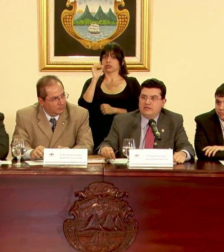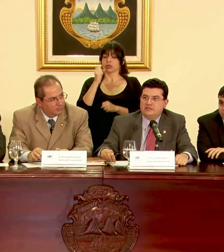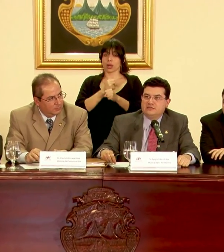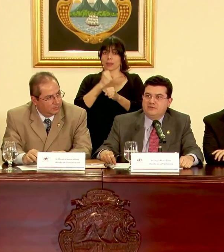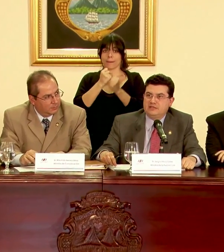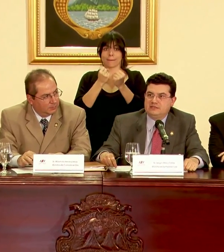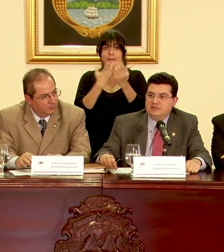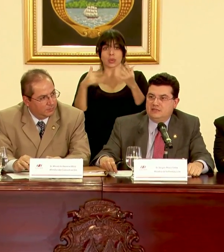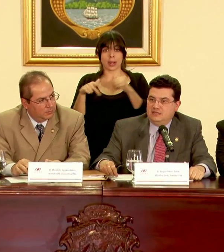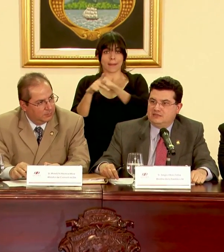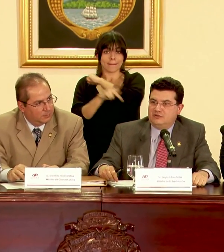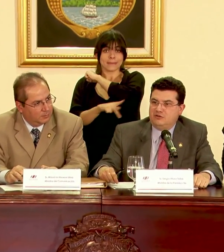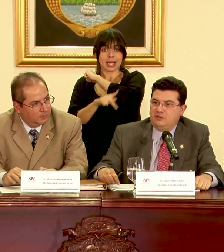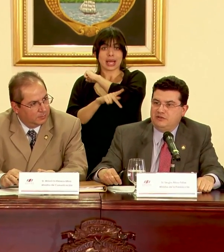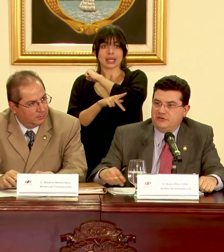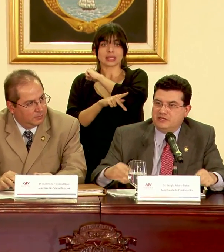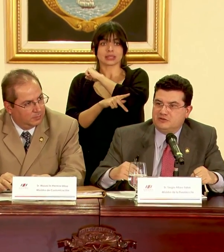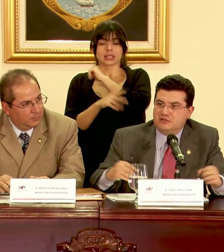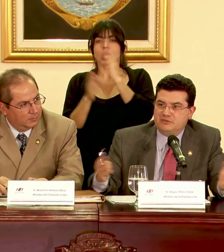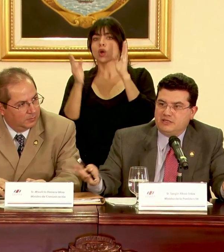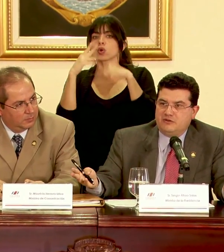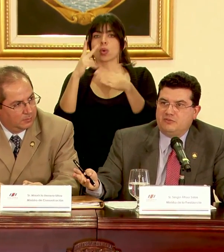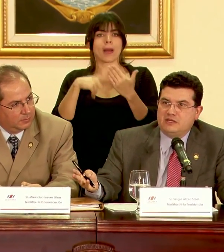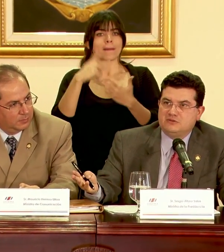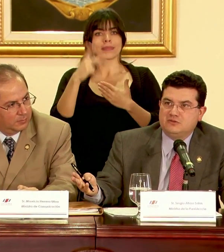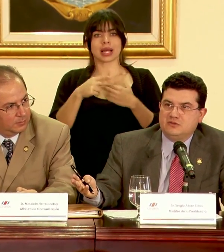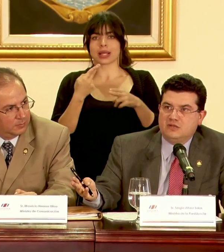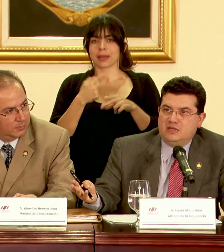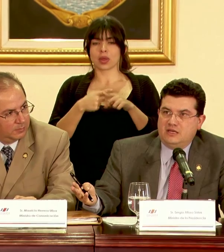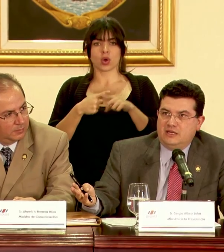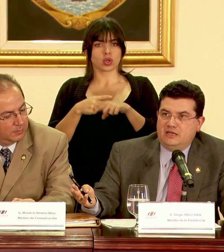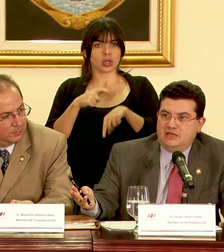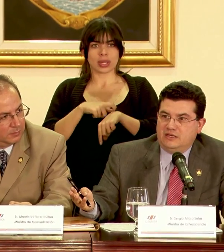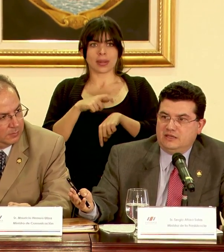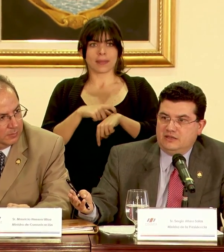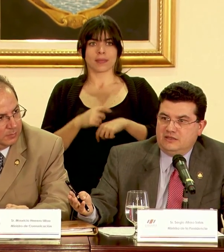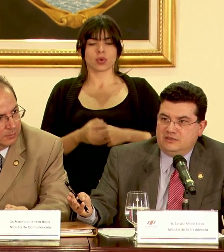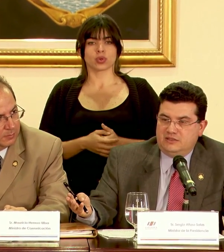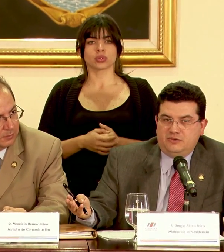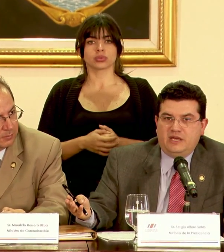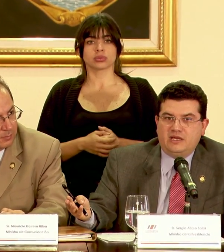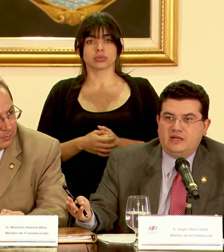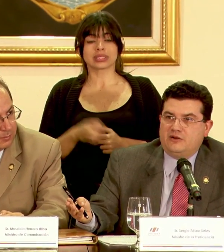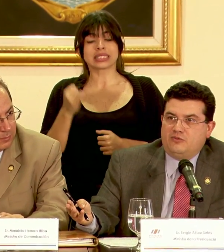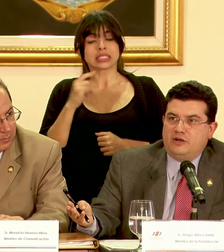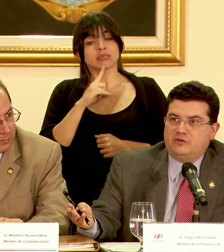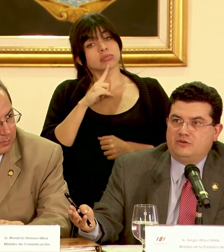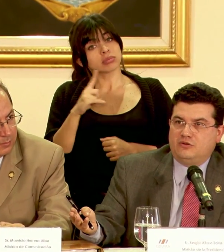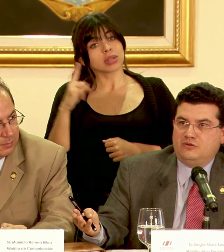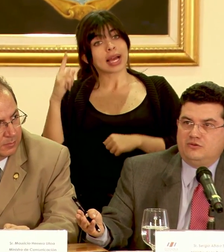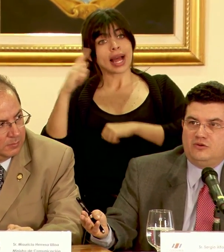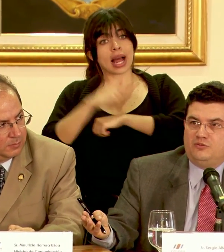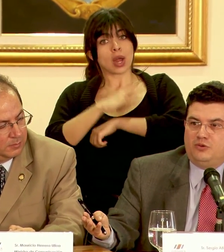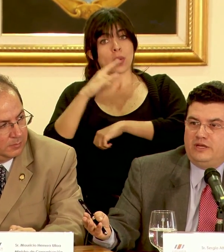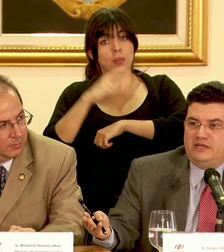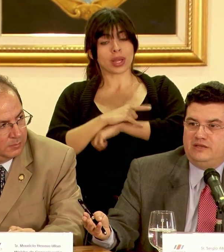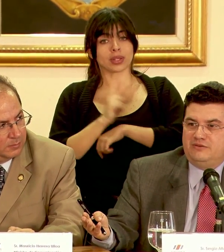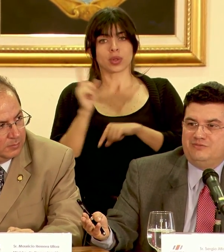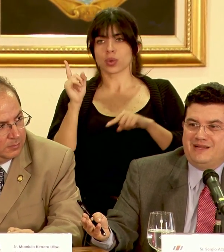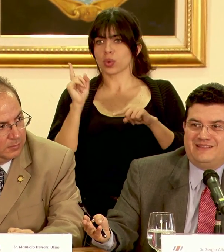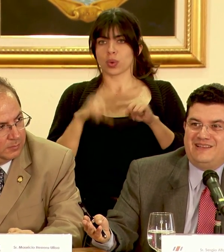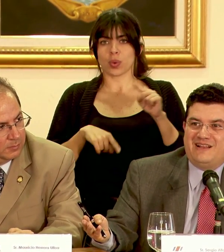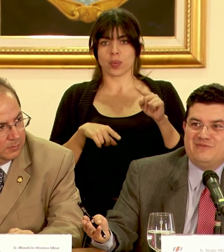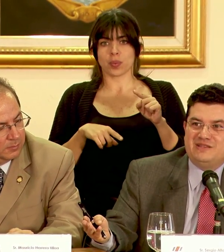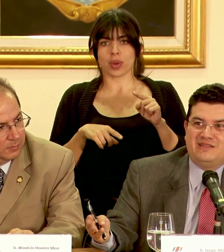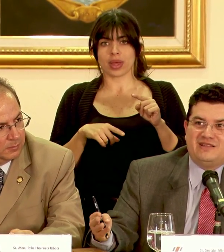obra pública en este país es que no hay planificación de mediano plazo si bien el aeropuerto no puede